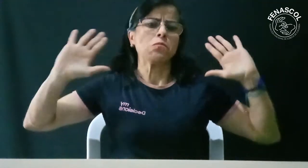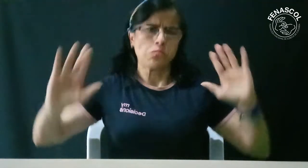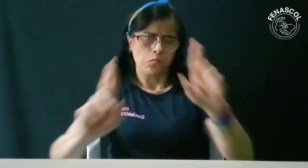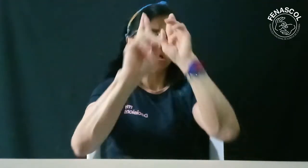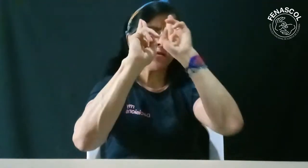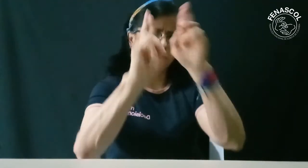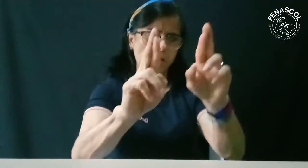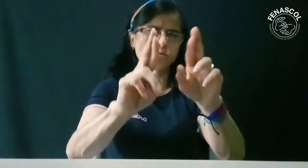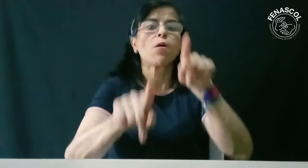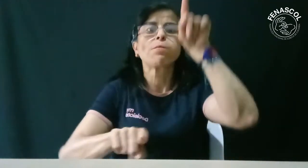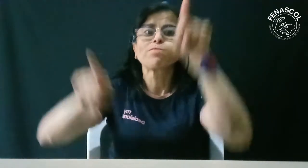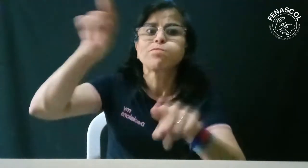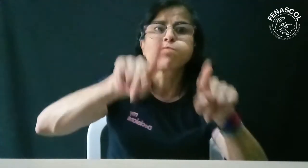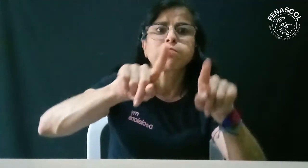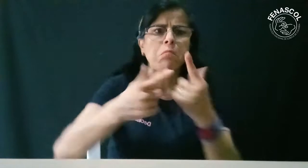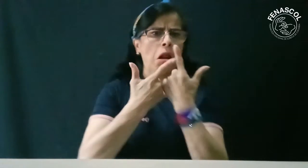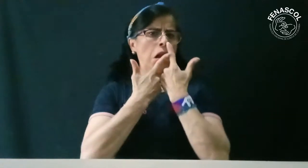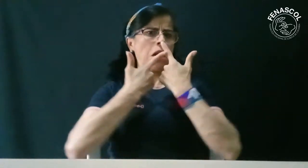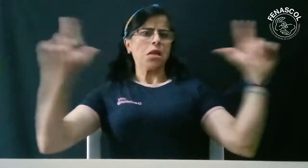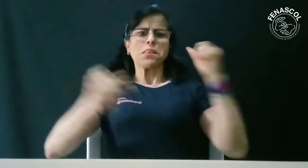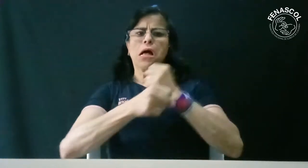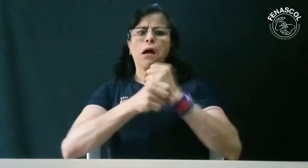viajar e instalarse en carpas, aquí son bienvenidos.